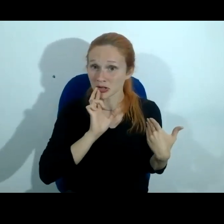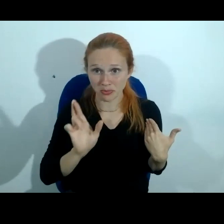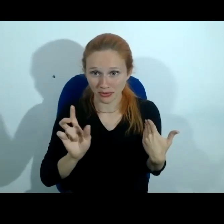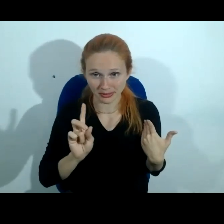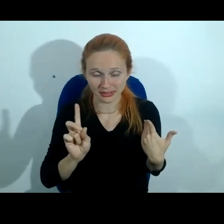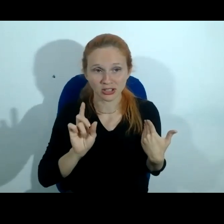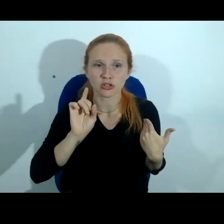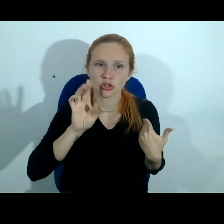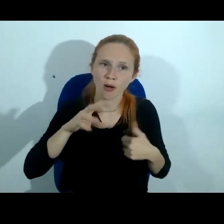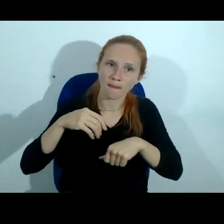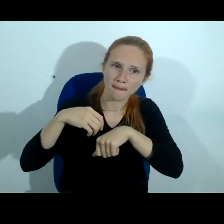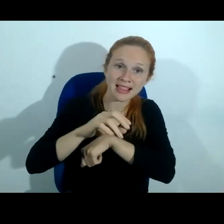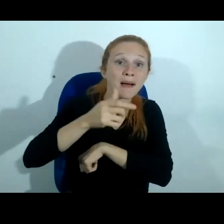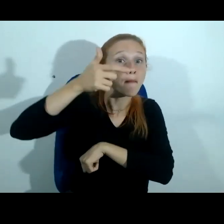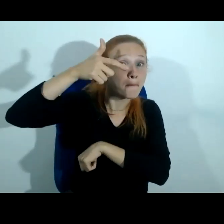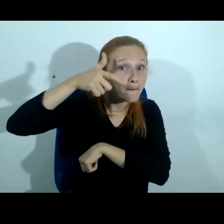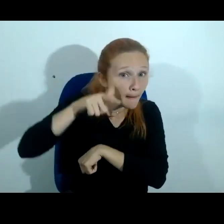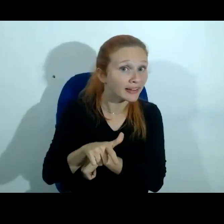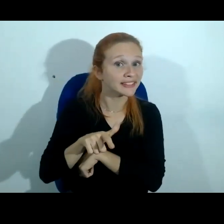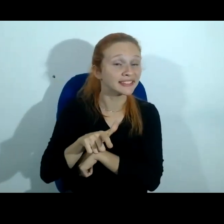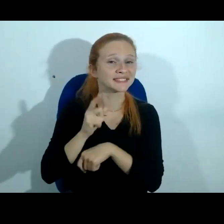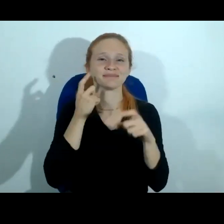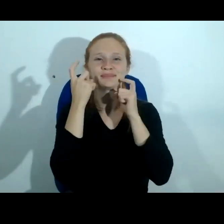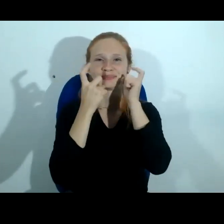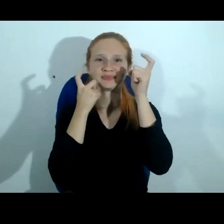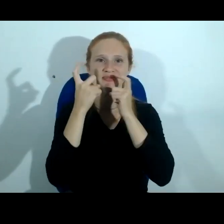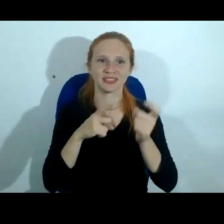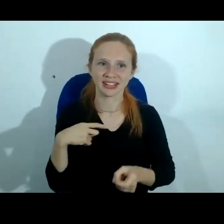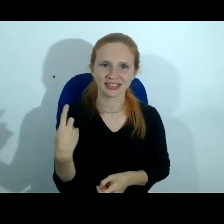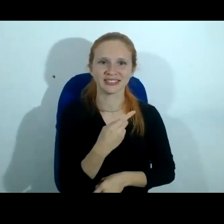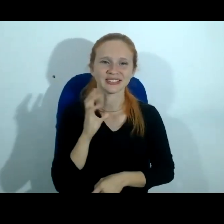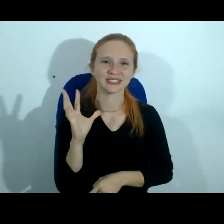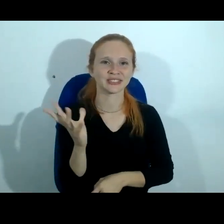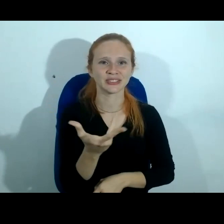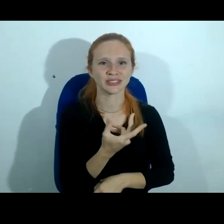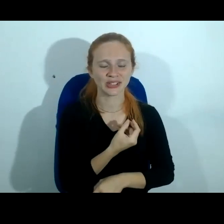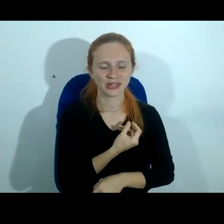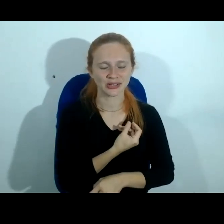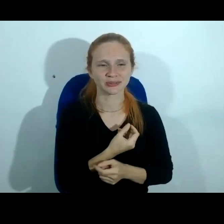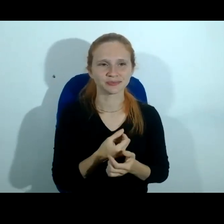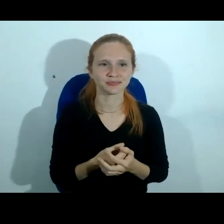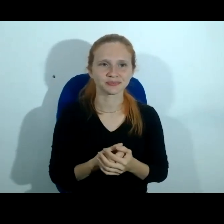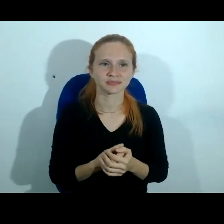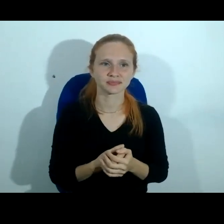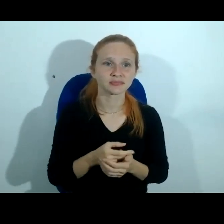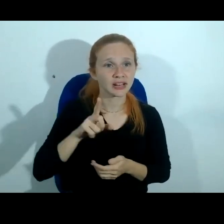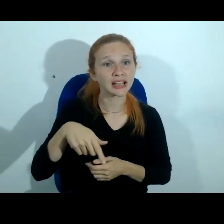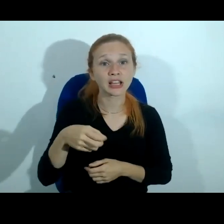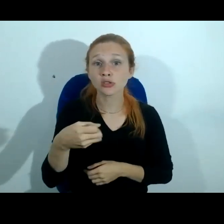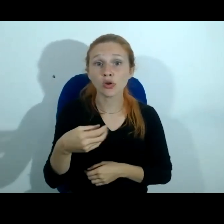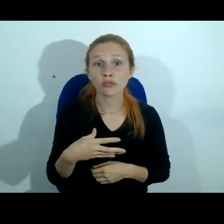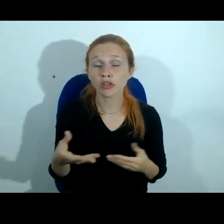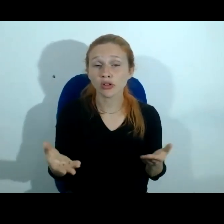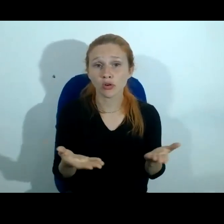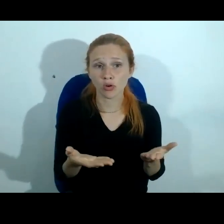vou só trazer mais preocupações para nós todos esse setor do caso é grande novidade agora não